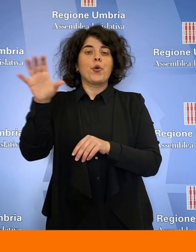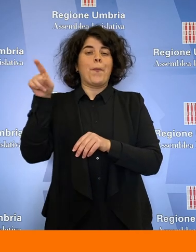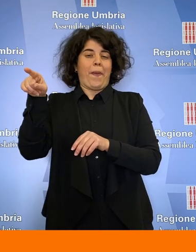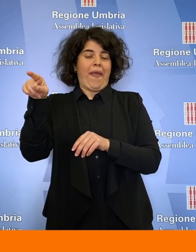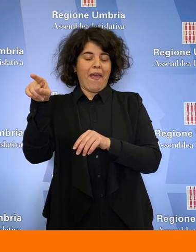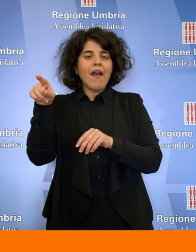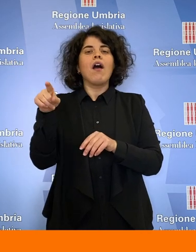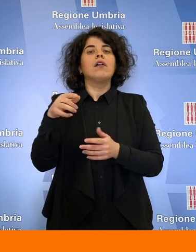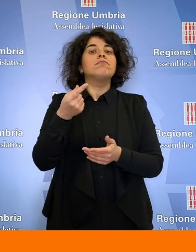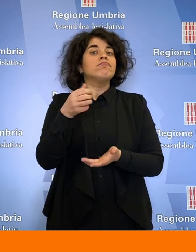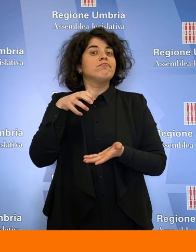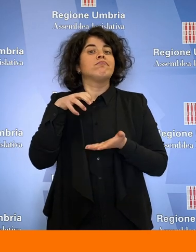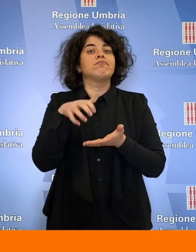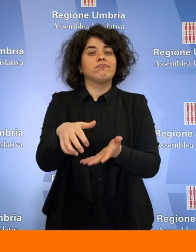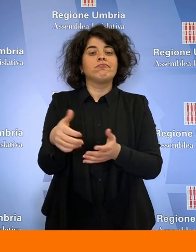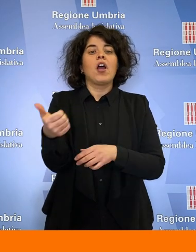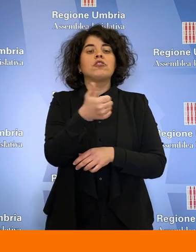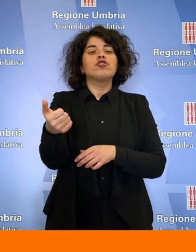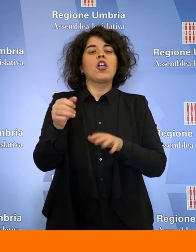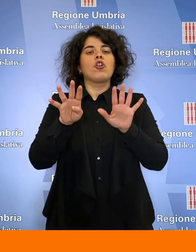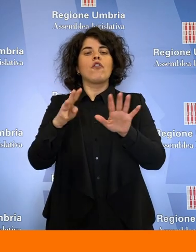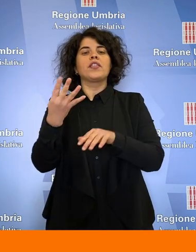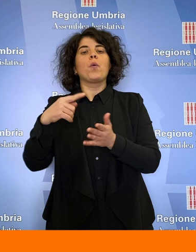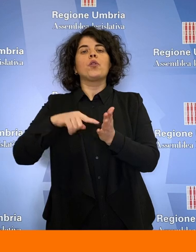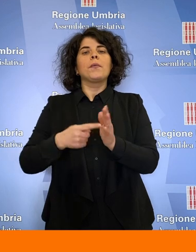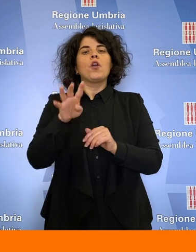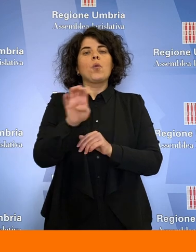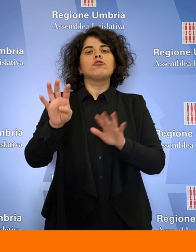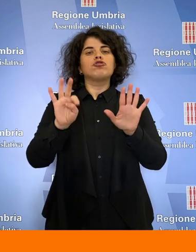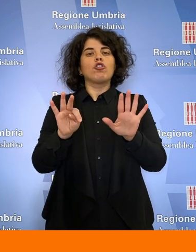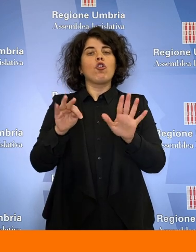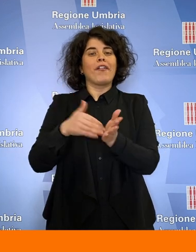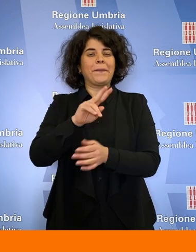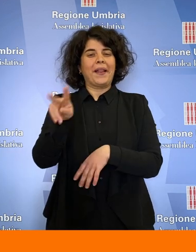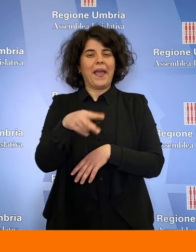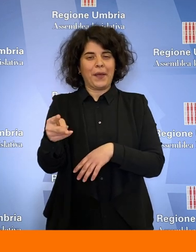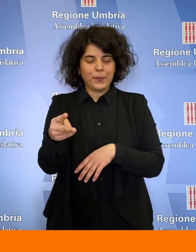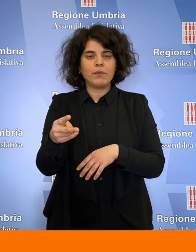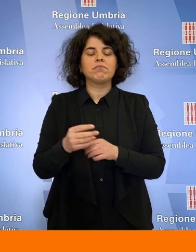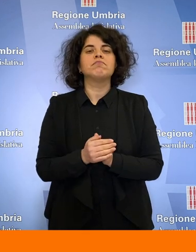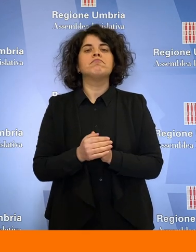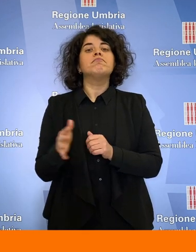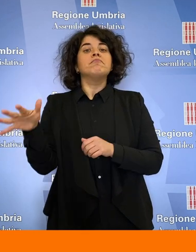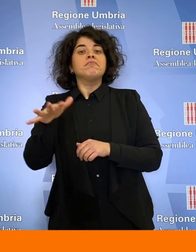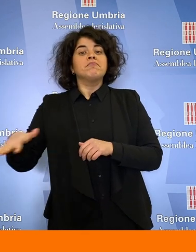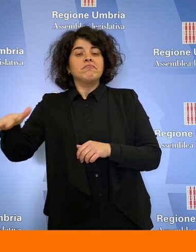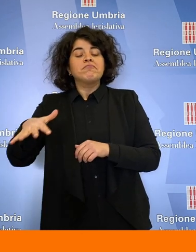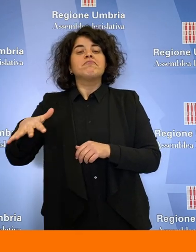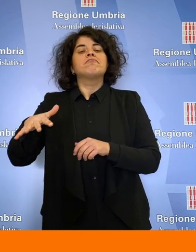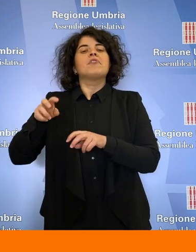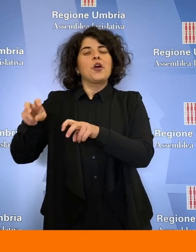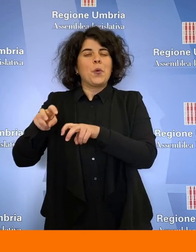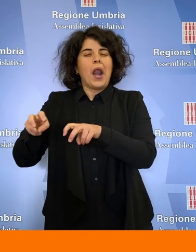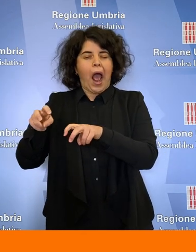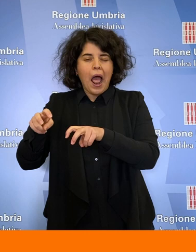risorse previste 194.490.000 euro, rafforzare il tessuto socio-economico delle aree